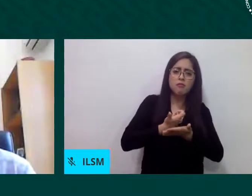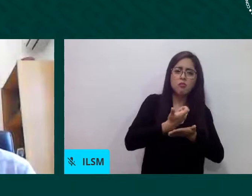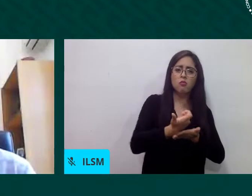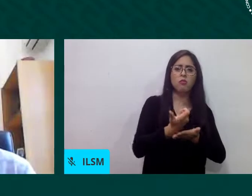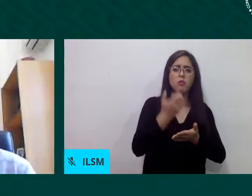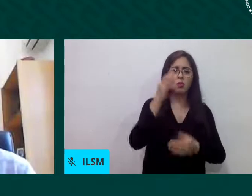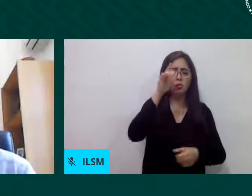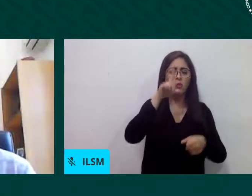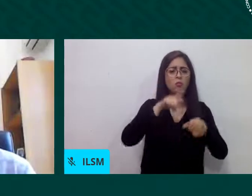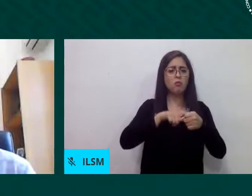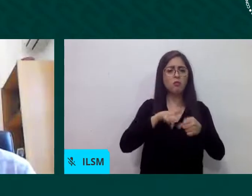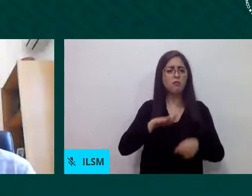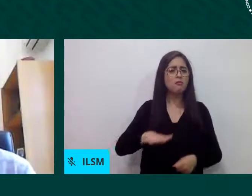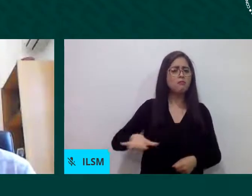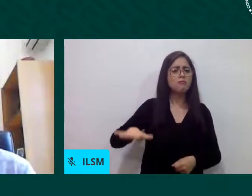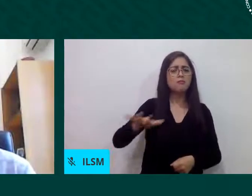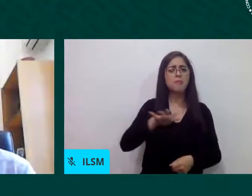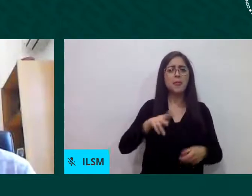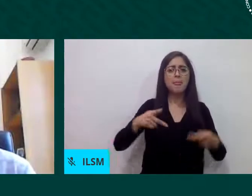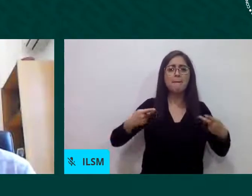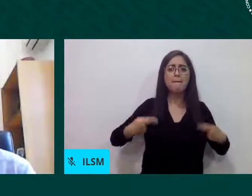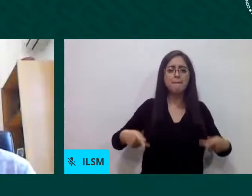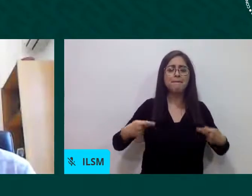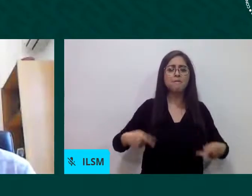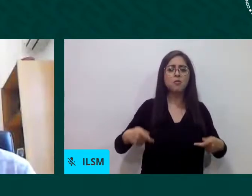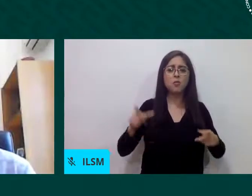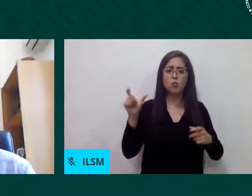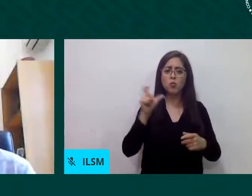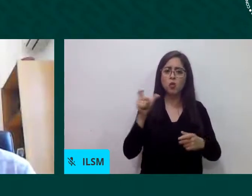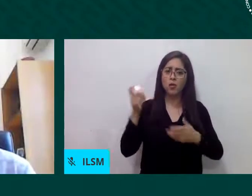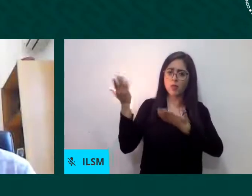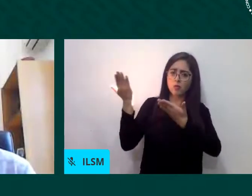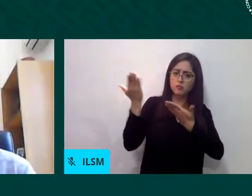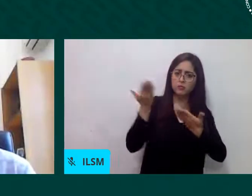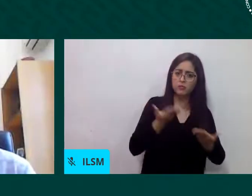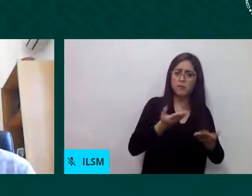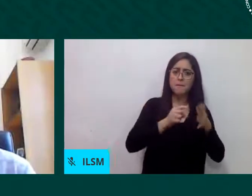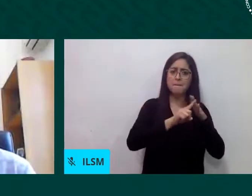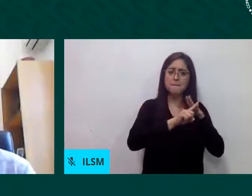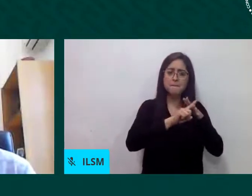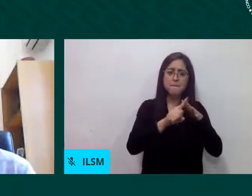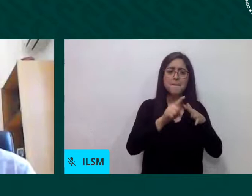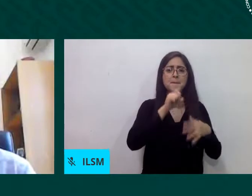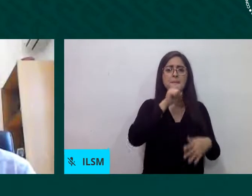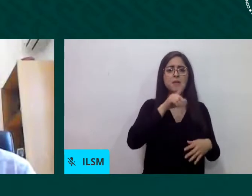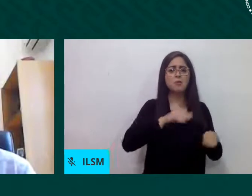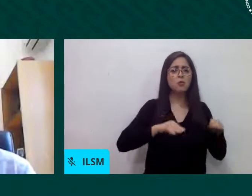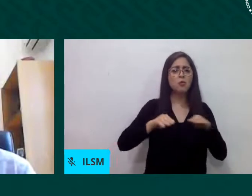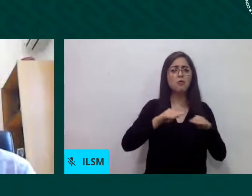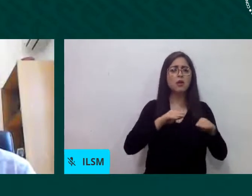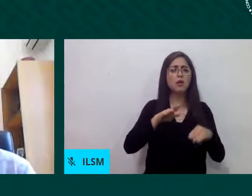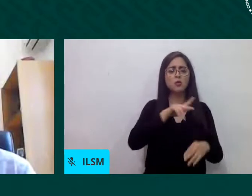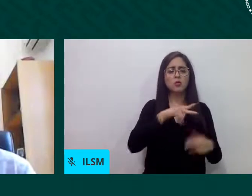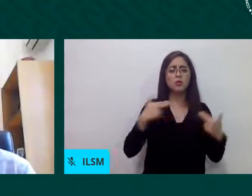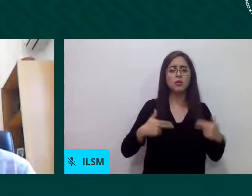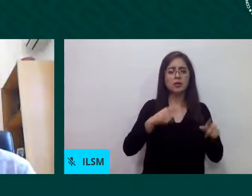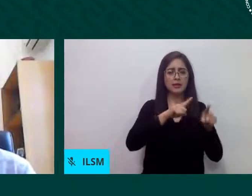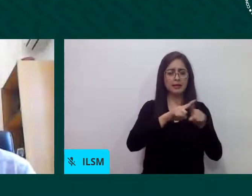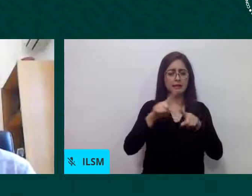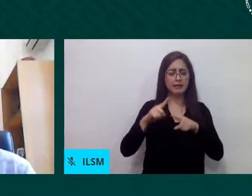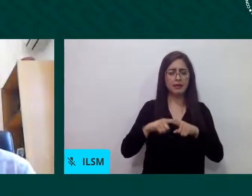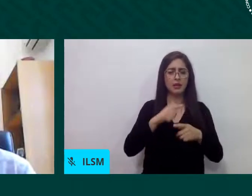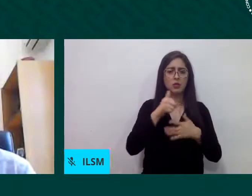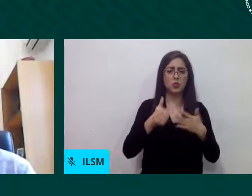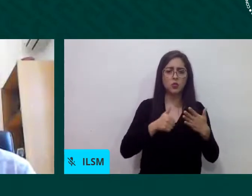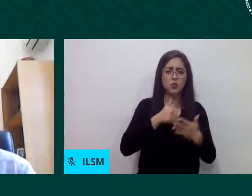y la población en situación de movilidad humana a las ciudades en particular en este contexto un